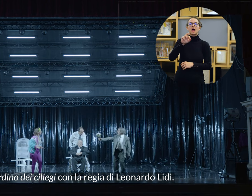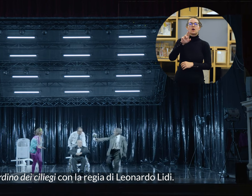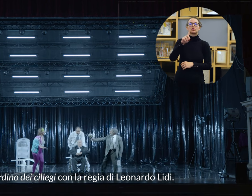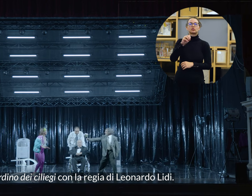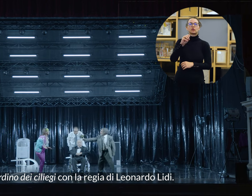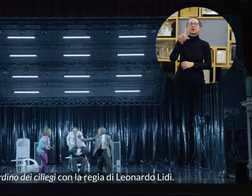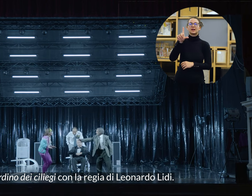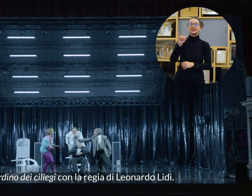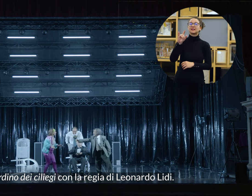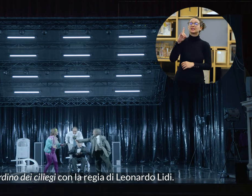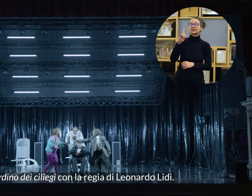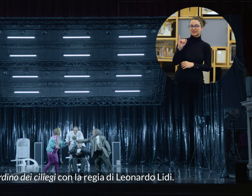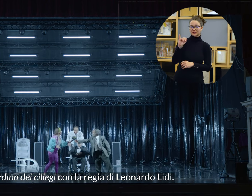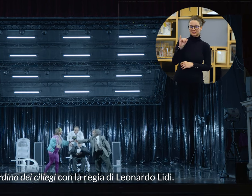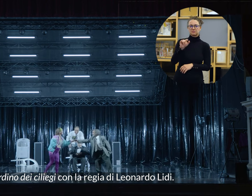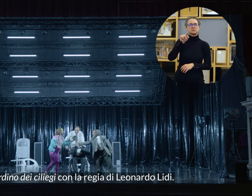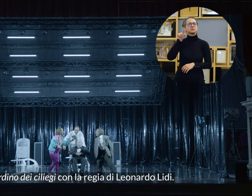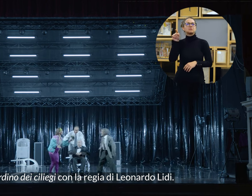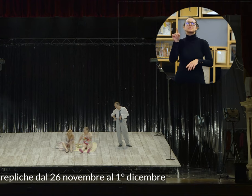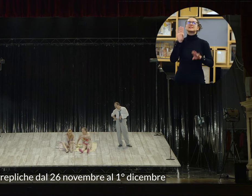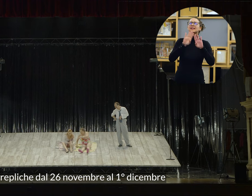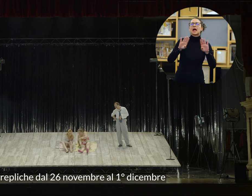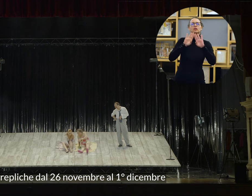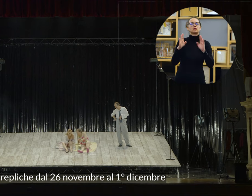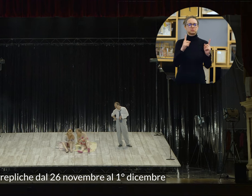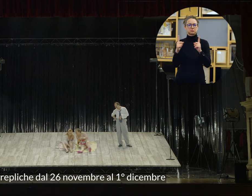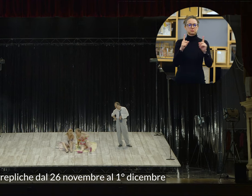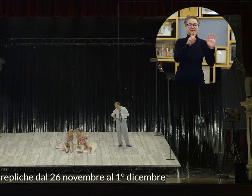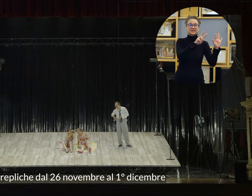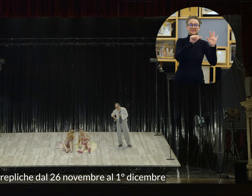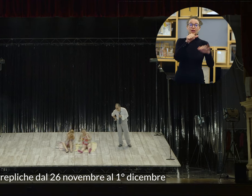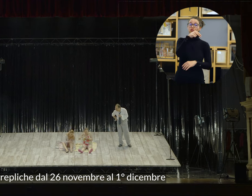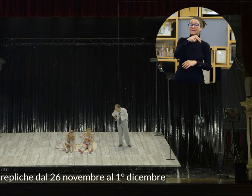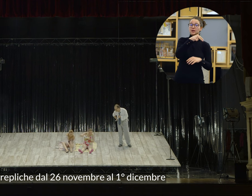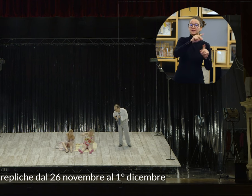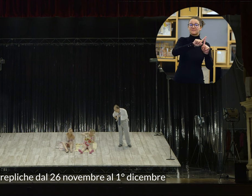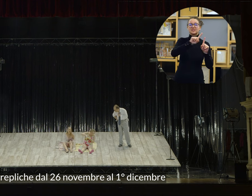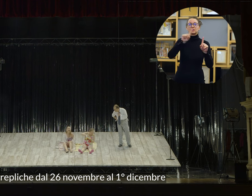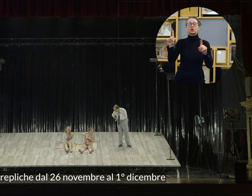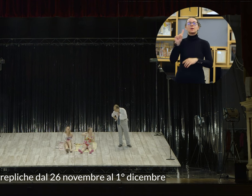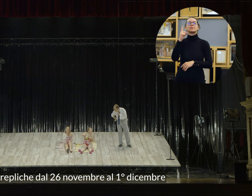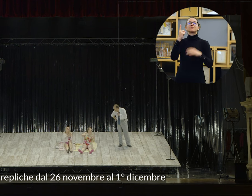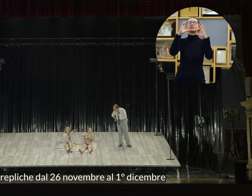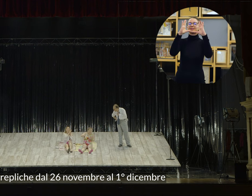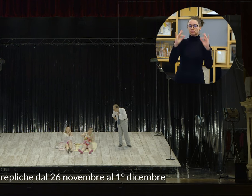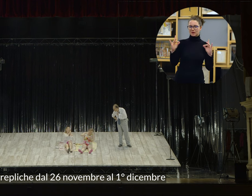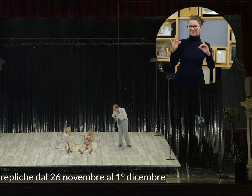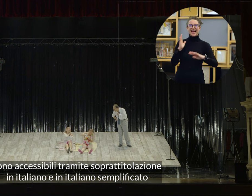regia di Leonardo Lidi. Le repliche dal 26 novembre al primo dicembre sono